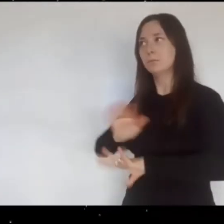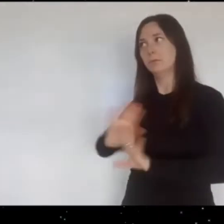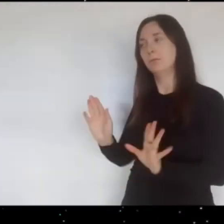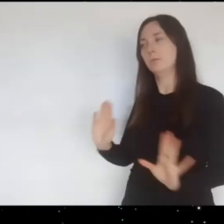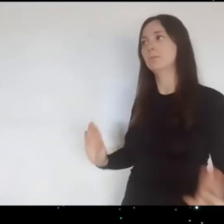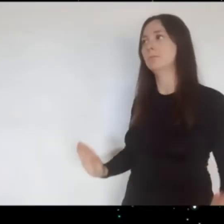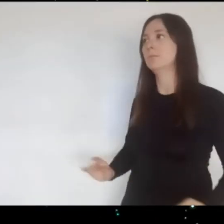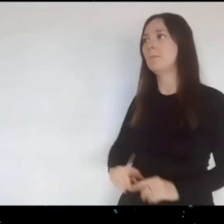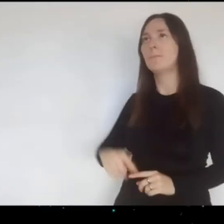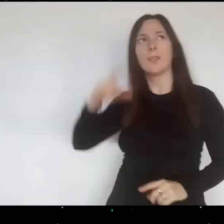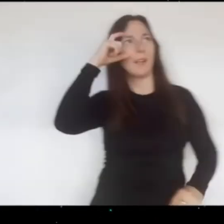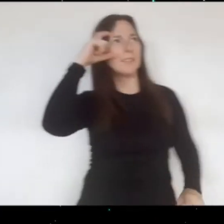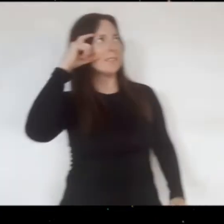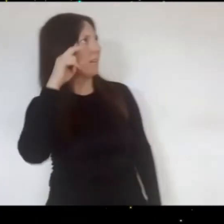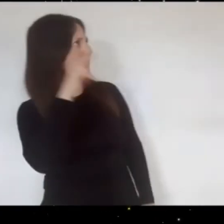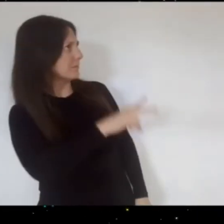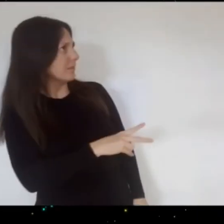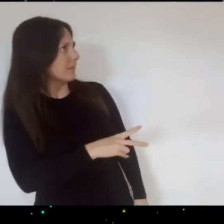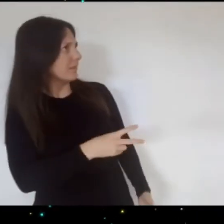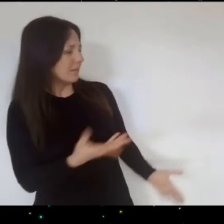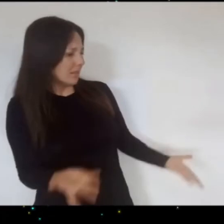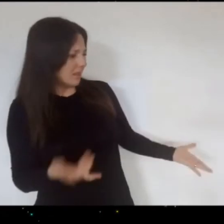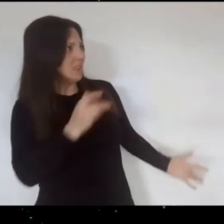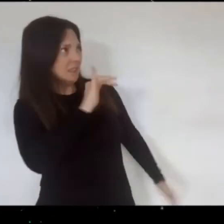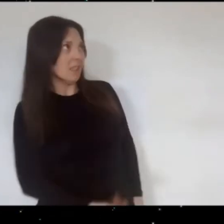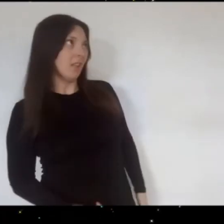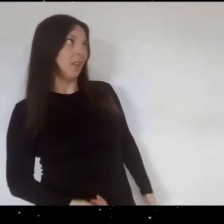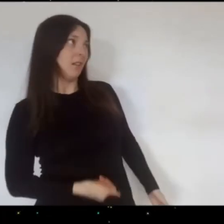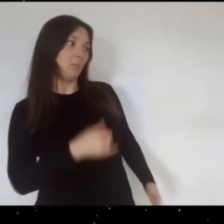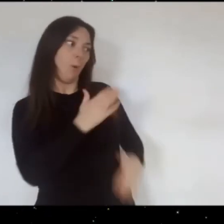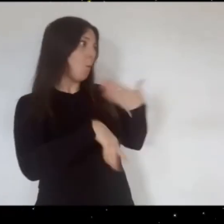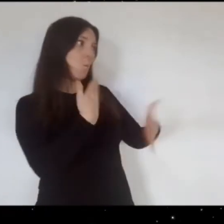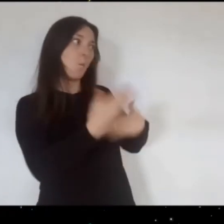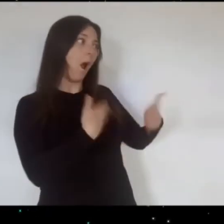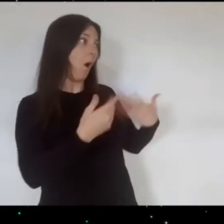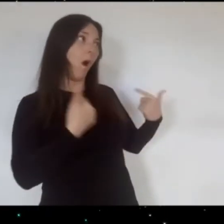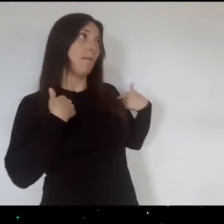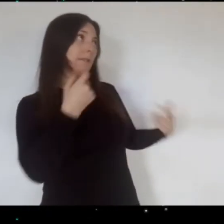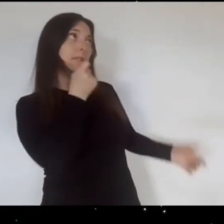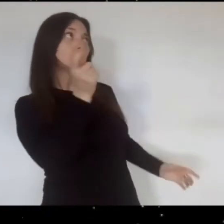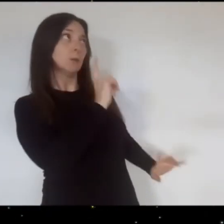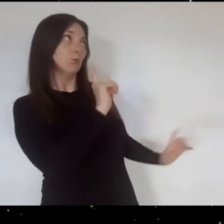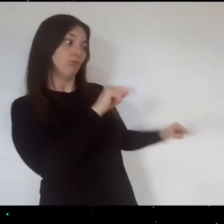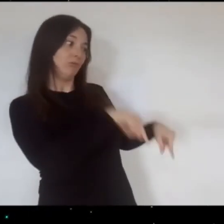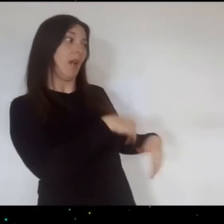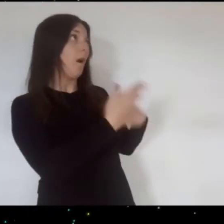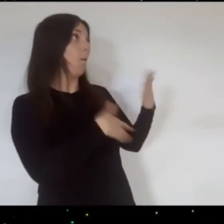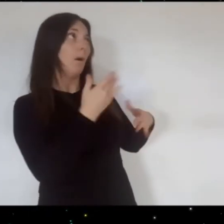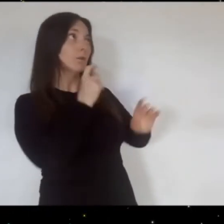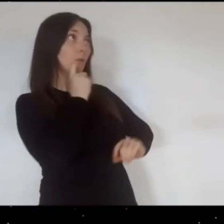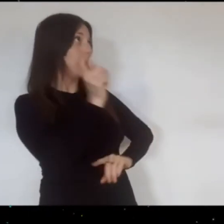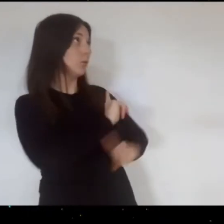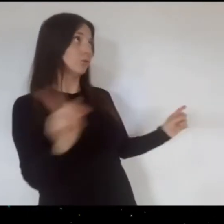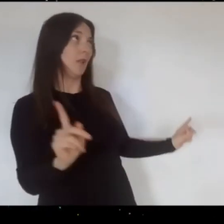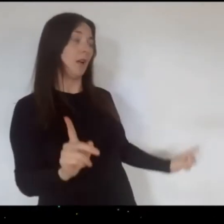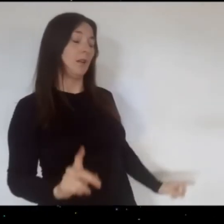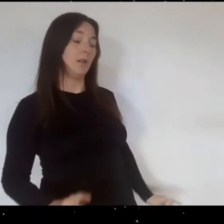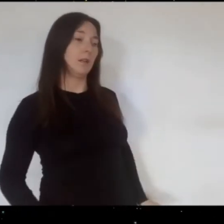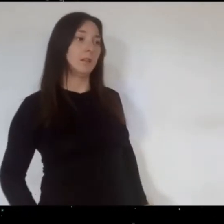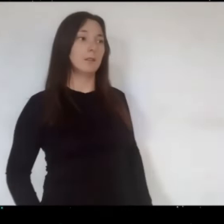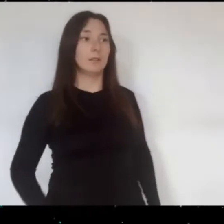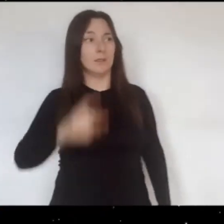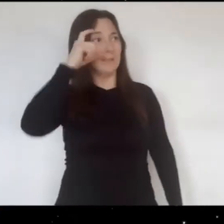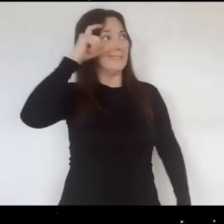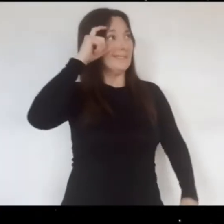nada estábamos jugando Estela lo mira y dice Sí, pero a un juego que a mí no me